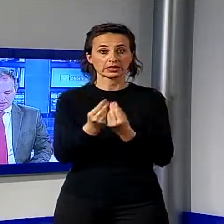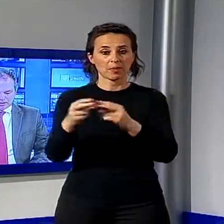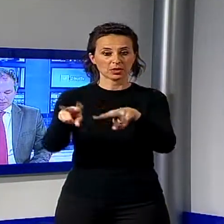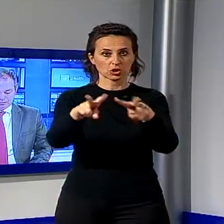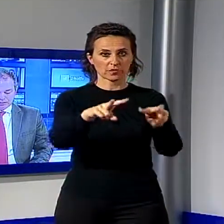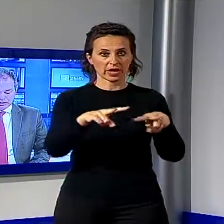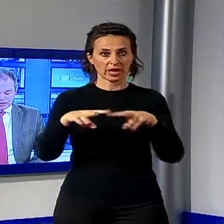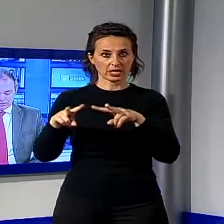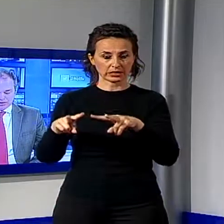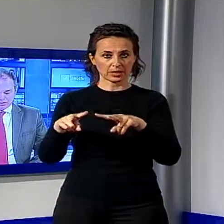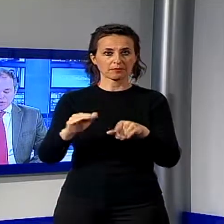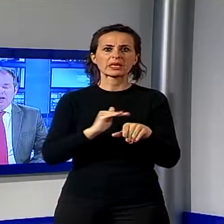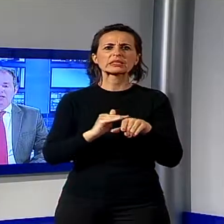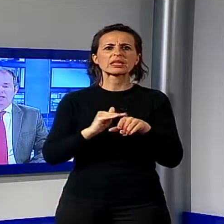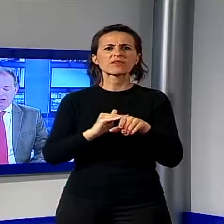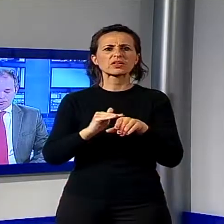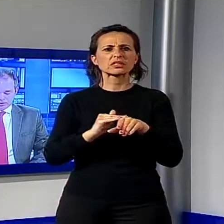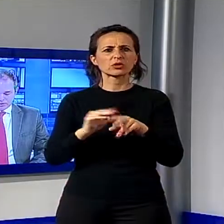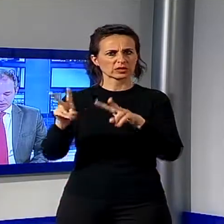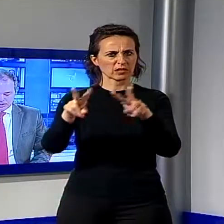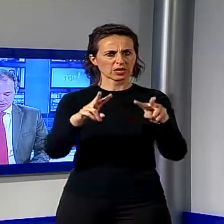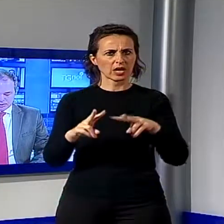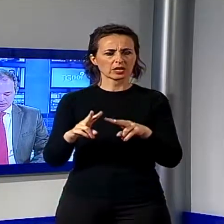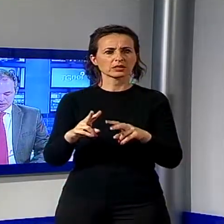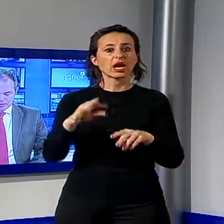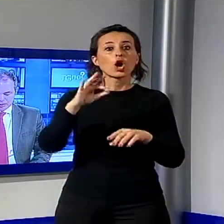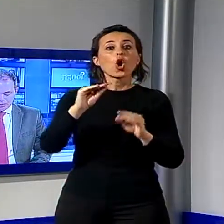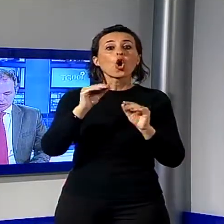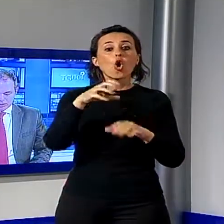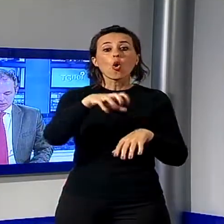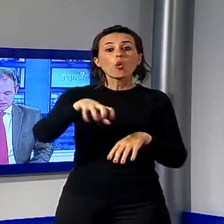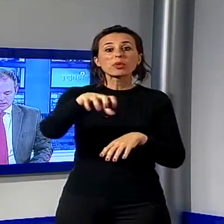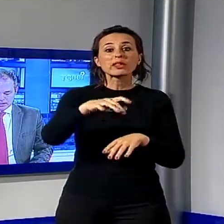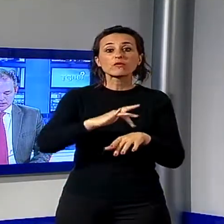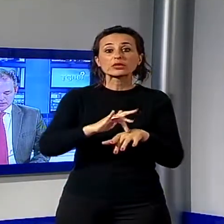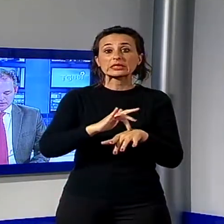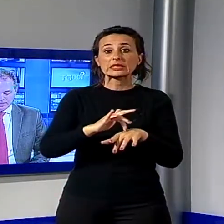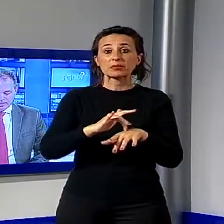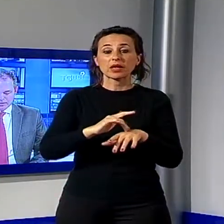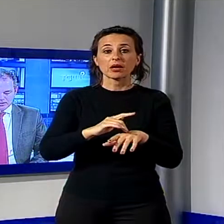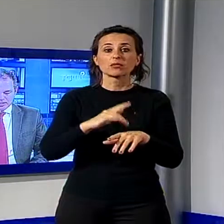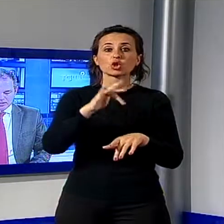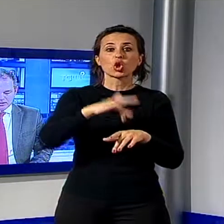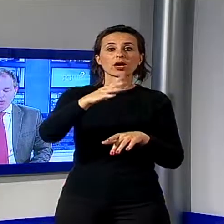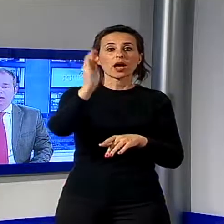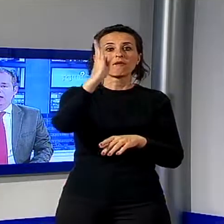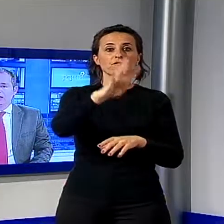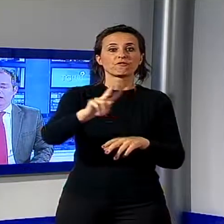I servizi di vigilanza degli obiettivi sensibili prevedono la copertura sia dell'area della Versilia sia di Lucca, ha